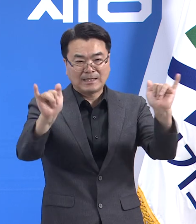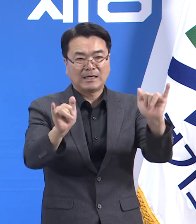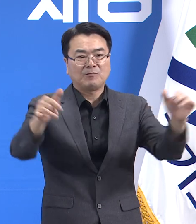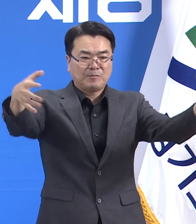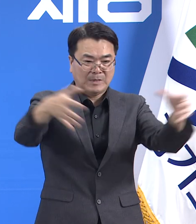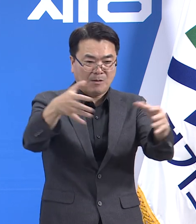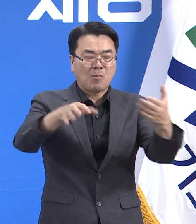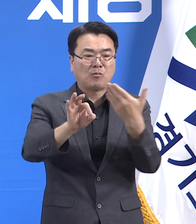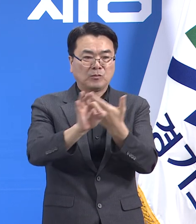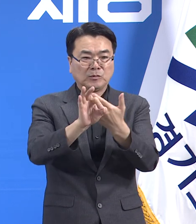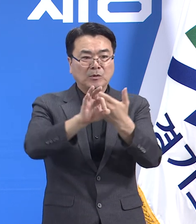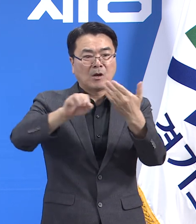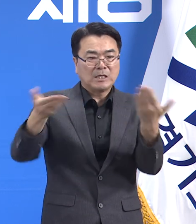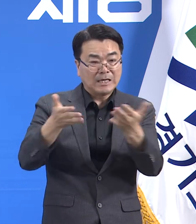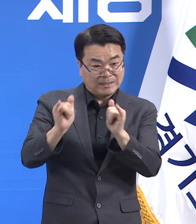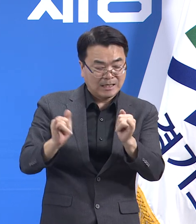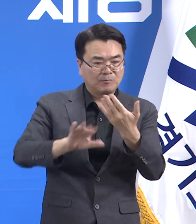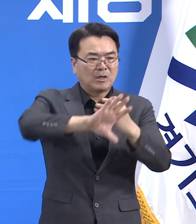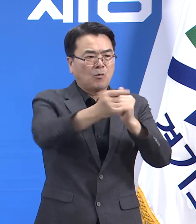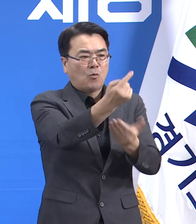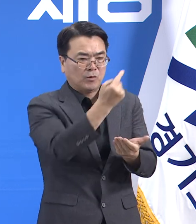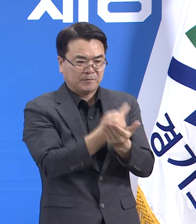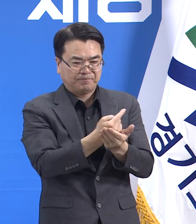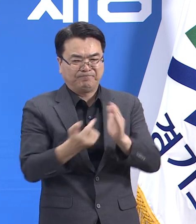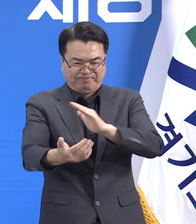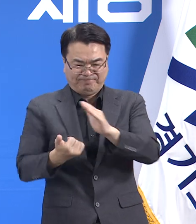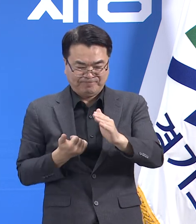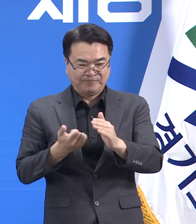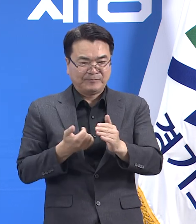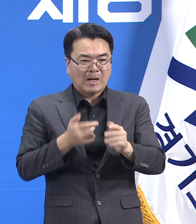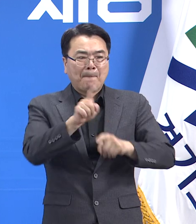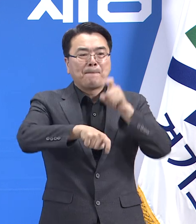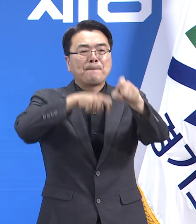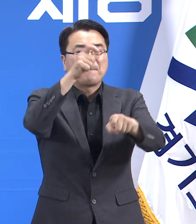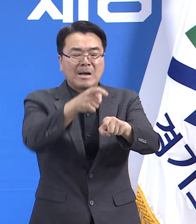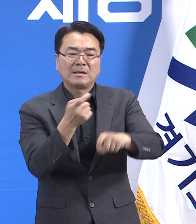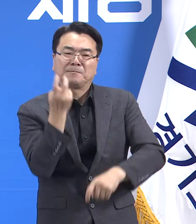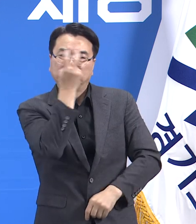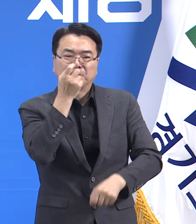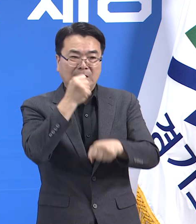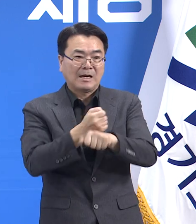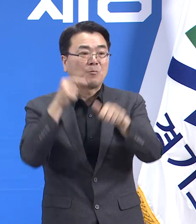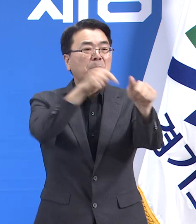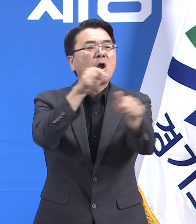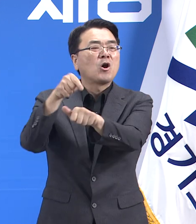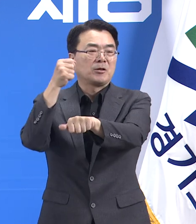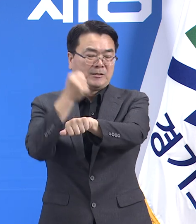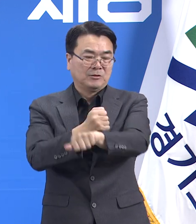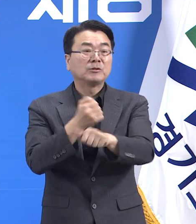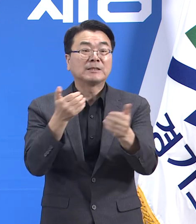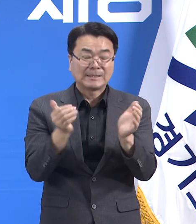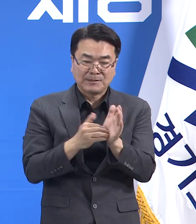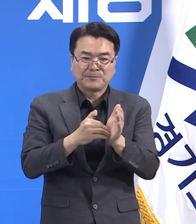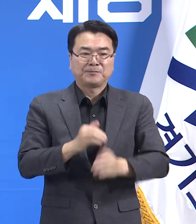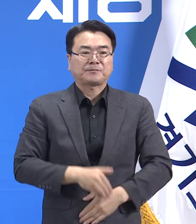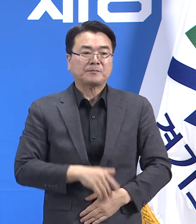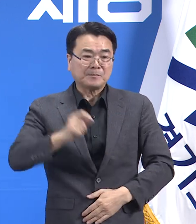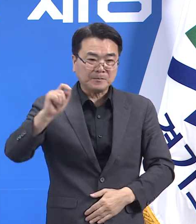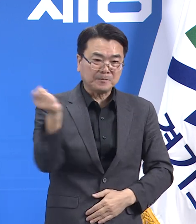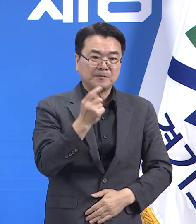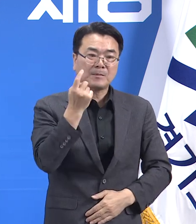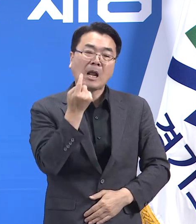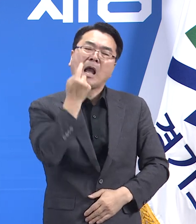내국인 외국인 모두 코로나19 선제검사를 받도록 행정명령을 실시했습니다. 또한 신속한 진단검사를 위해